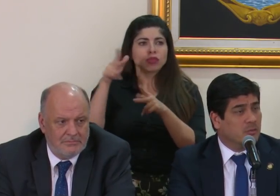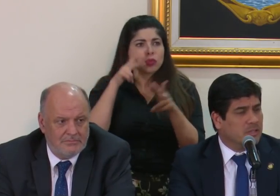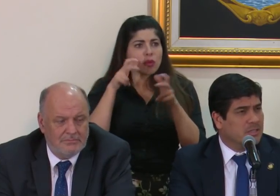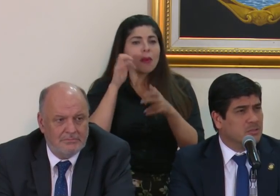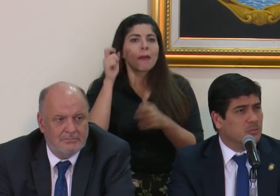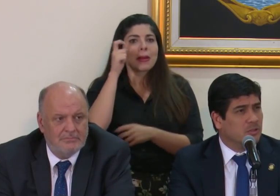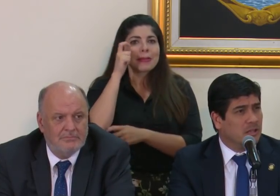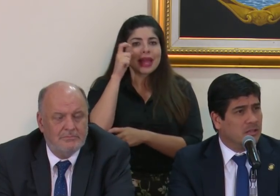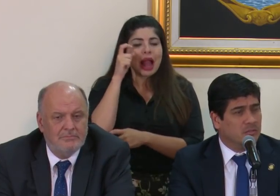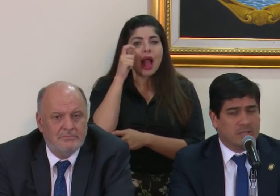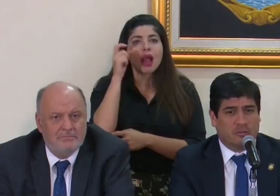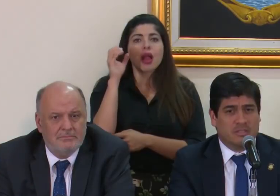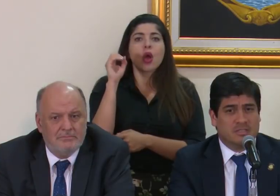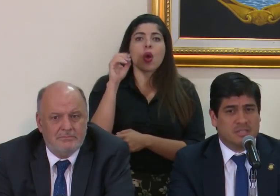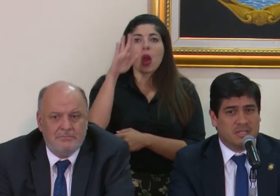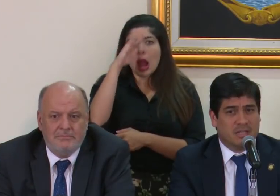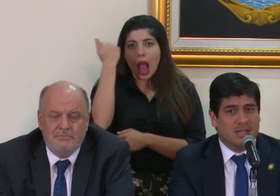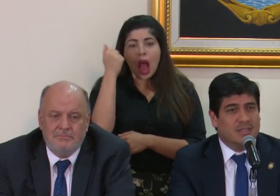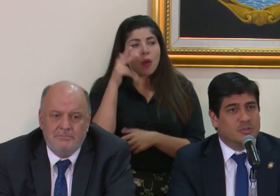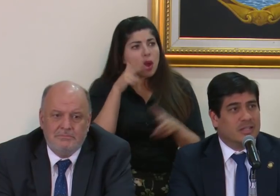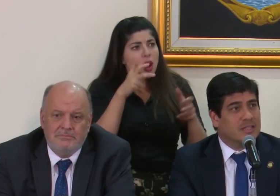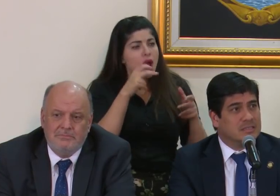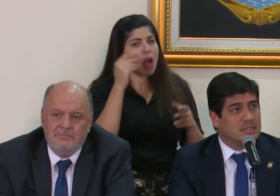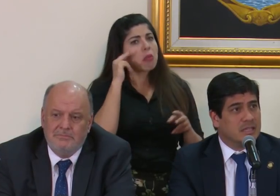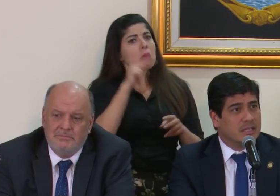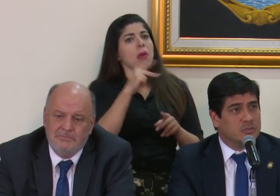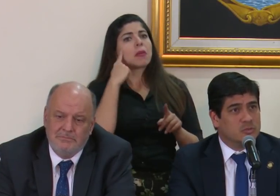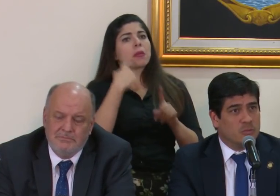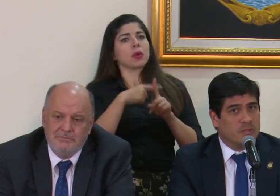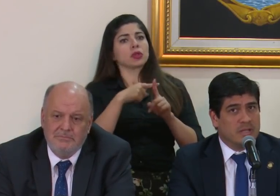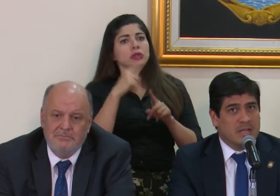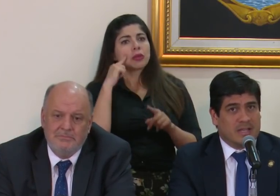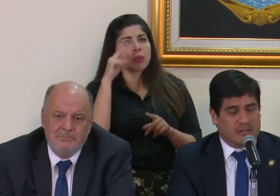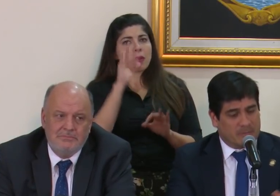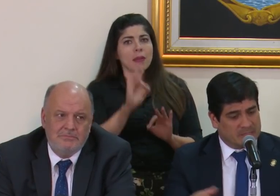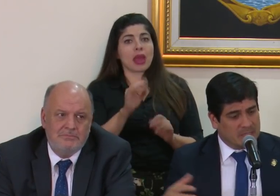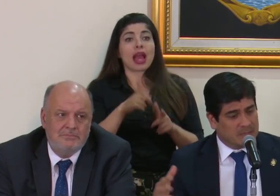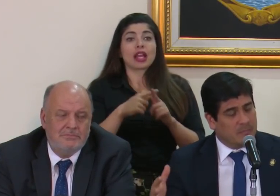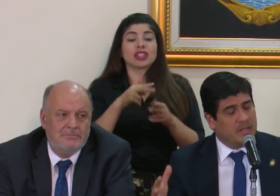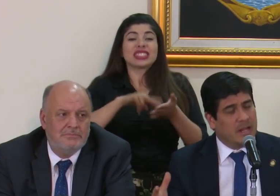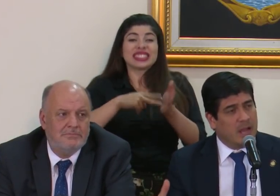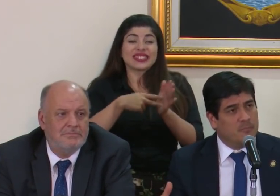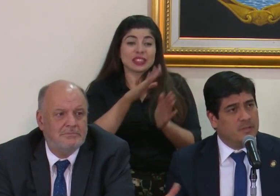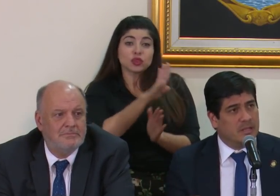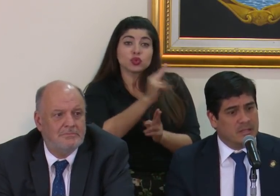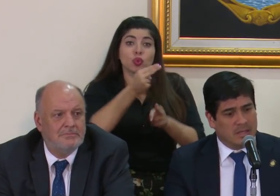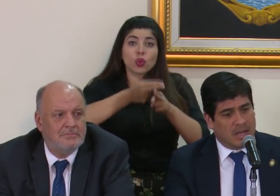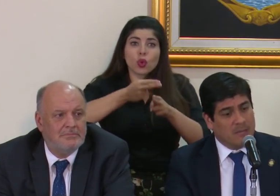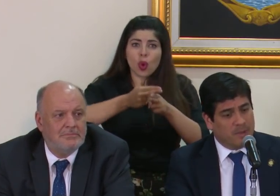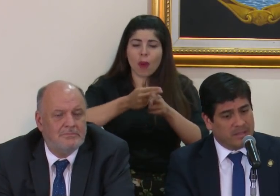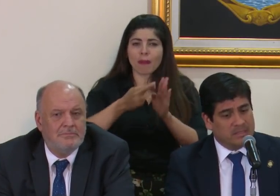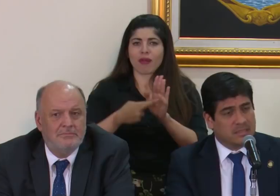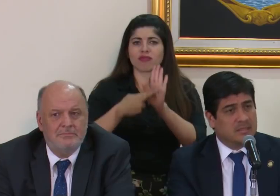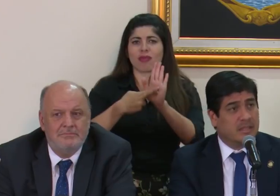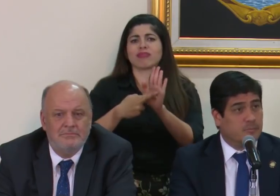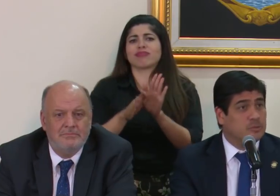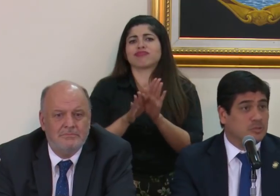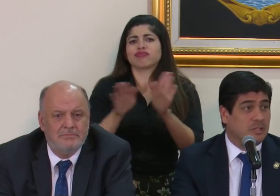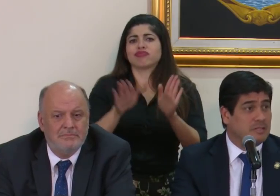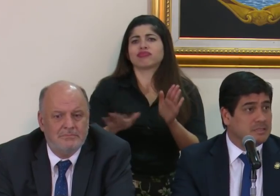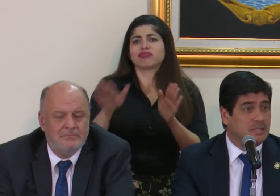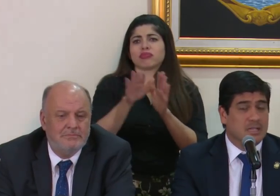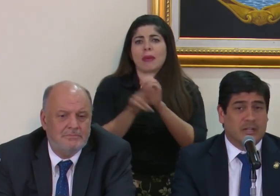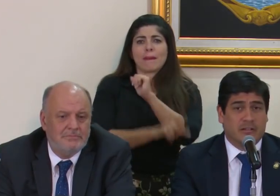el Ángel Rodríguez, como la doña Laura Chinchilla. Eso quiere decir que es un nombre que representa de manera amplia al país en